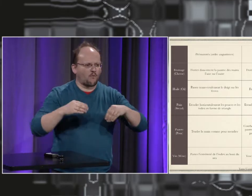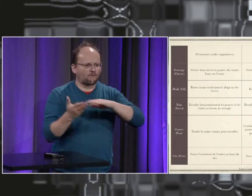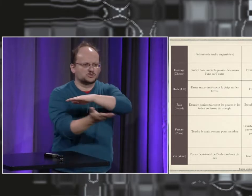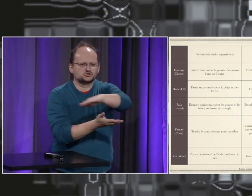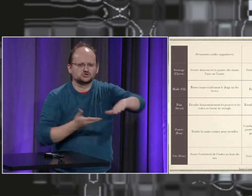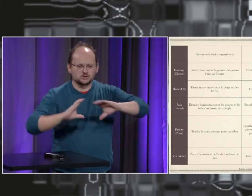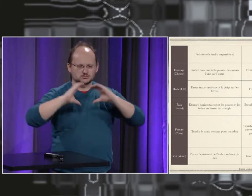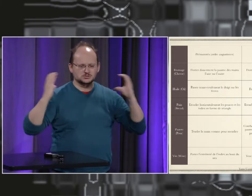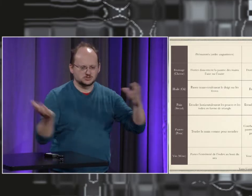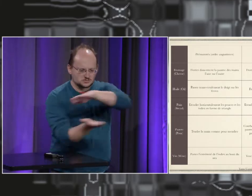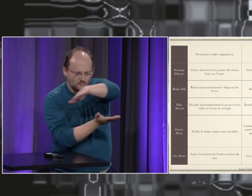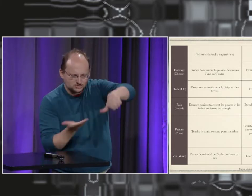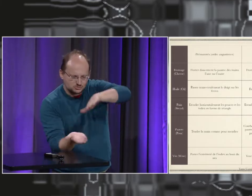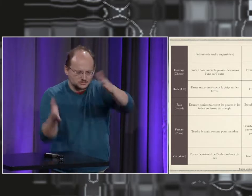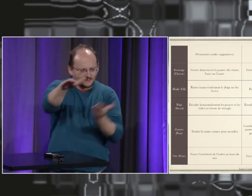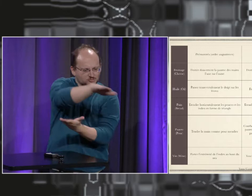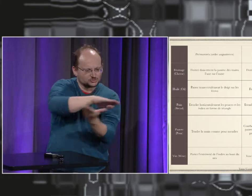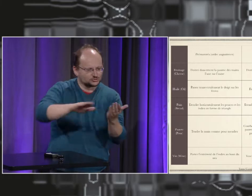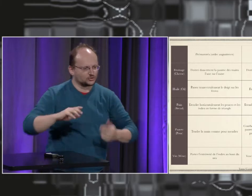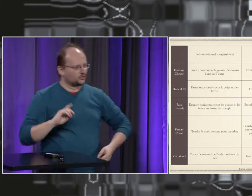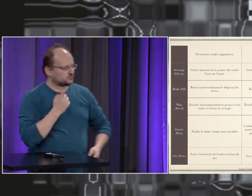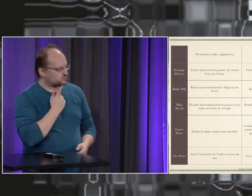à votre avis ? parce qu'ils vendaient des meules de fromage. C'est la forme, ils les retournaient.